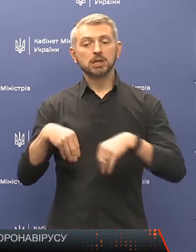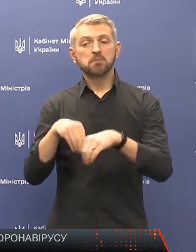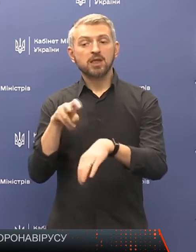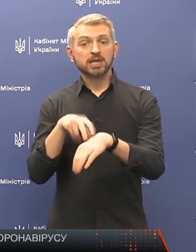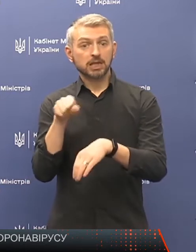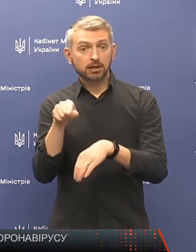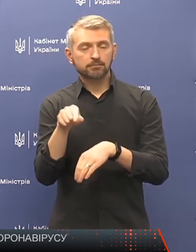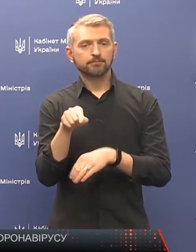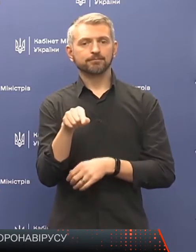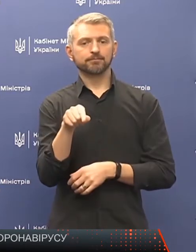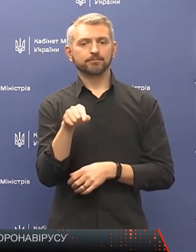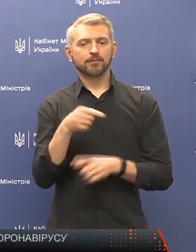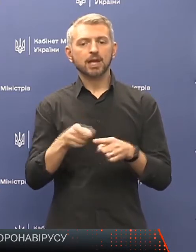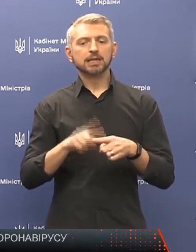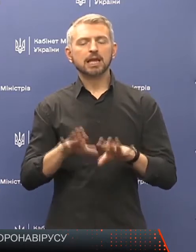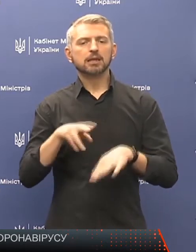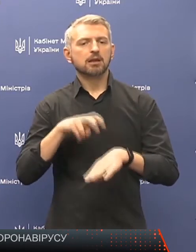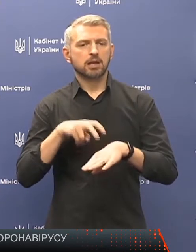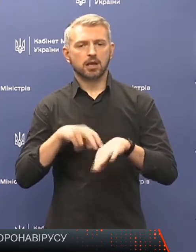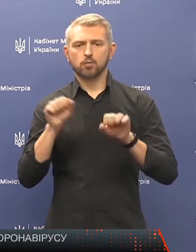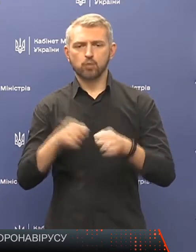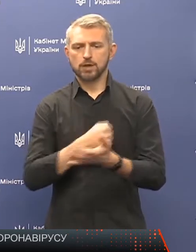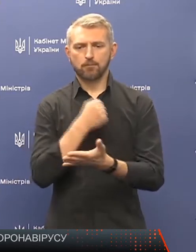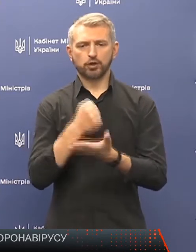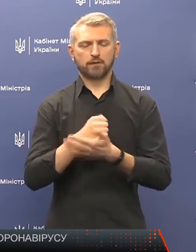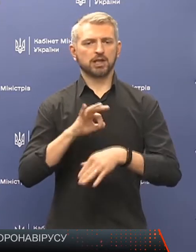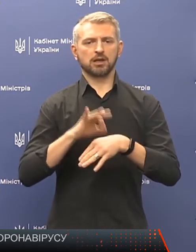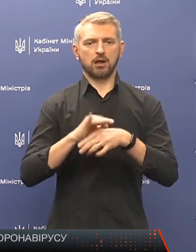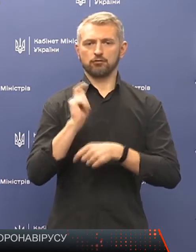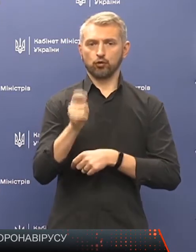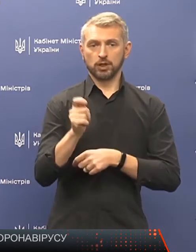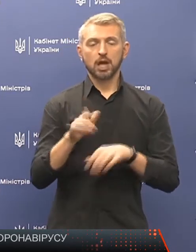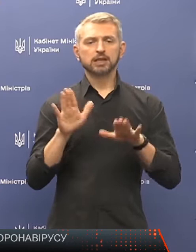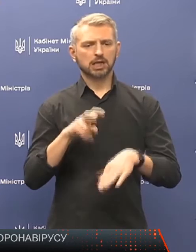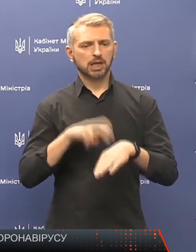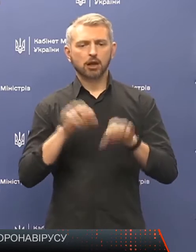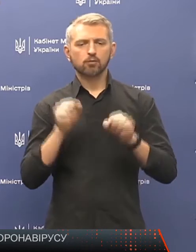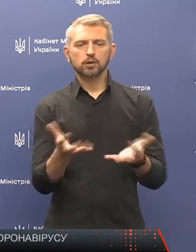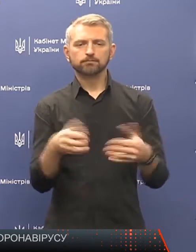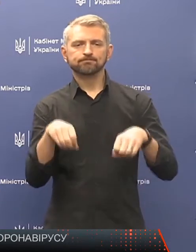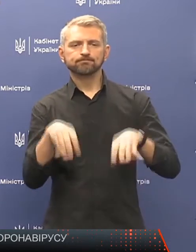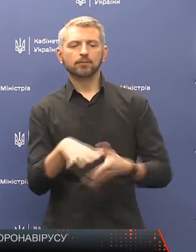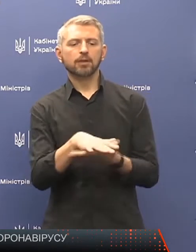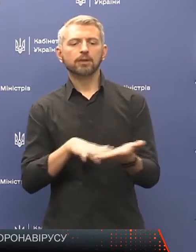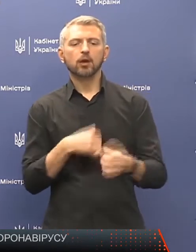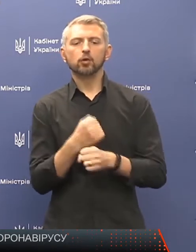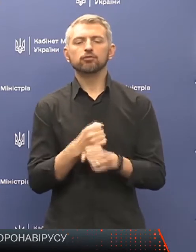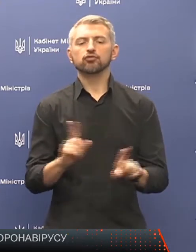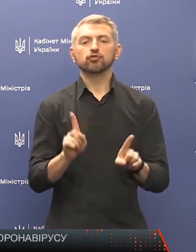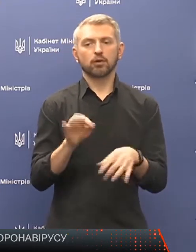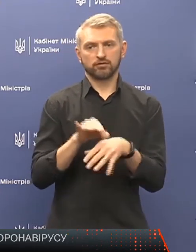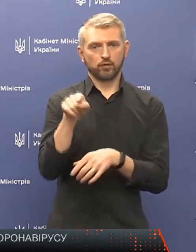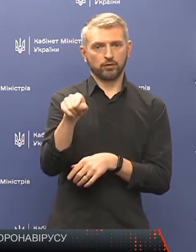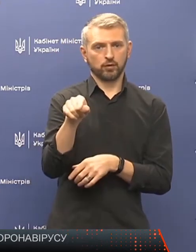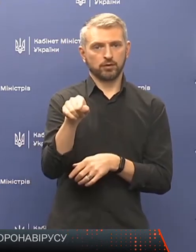лікар – це тільки лікар може поставити діагноз і тільки лікар може прийняти подальше рішення, що робити хворому